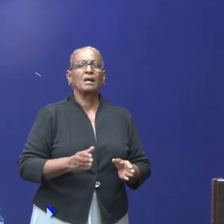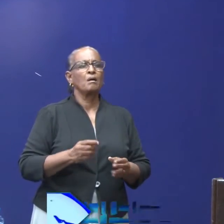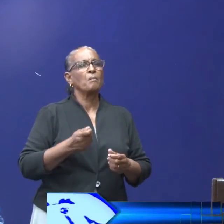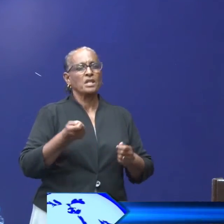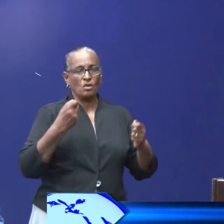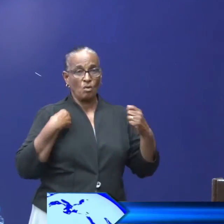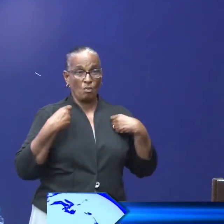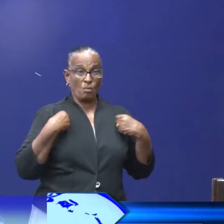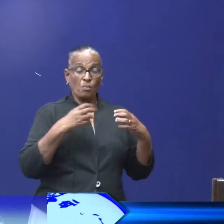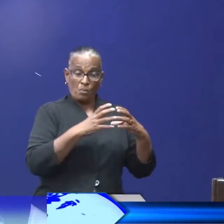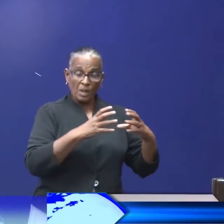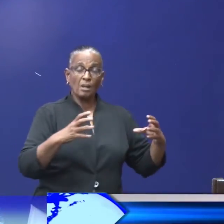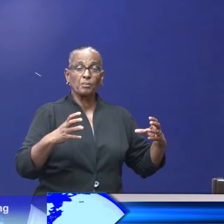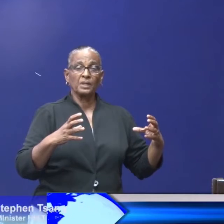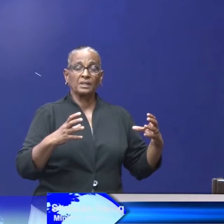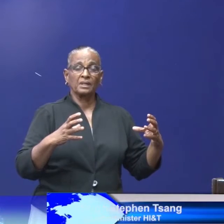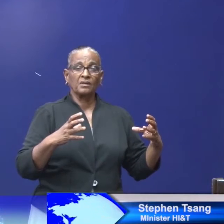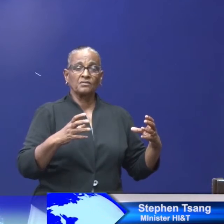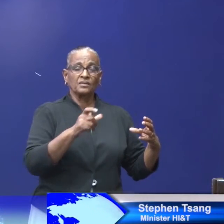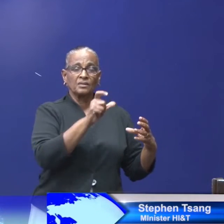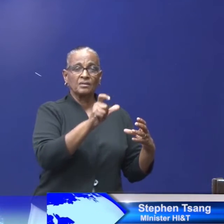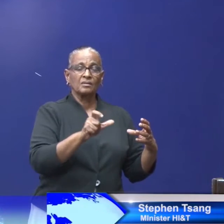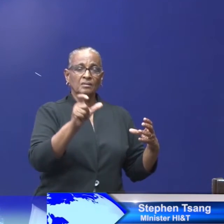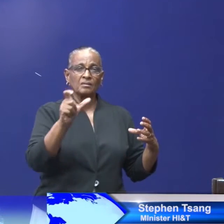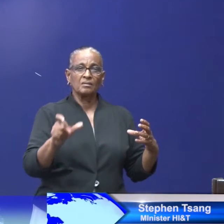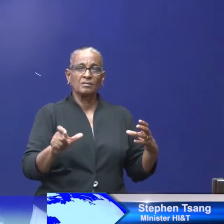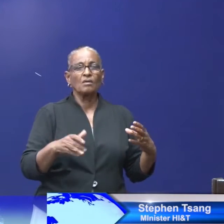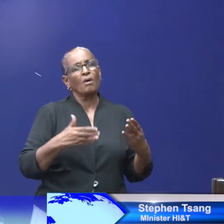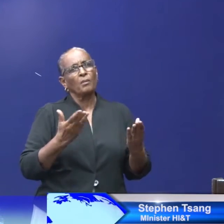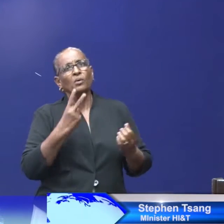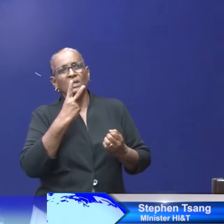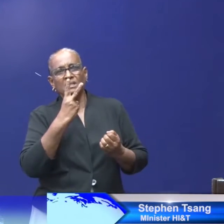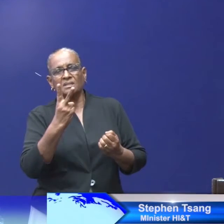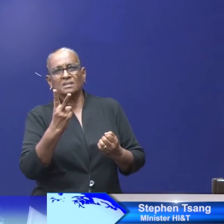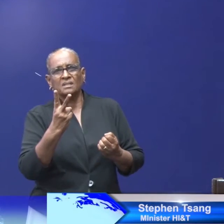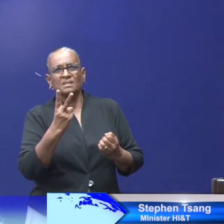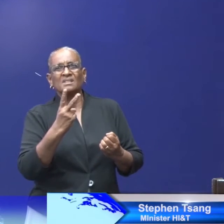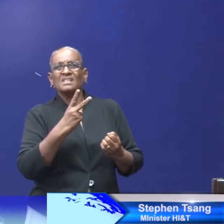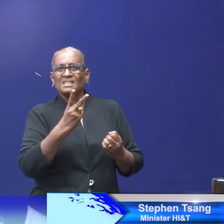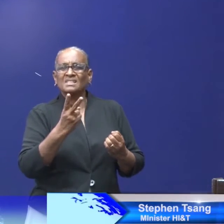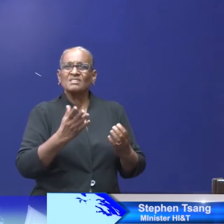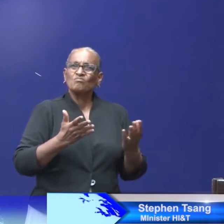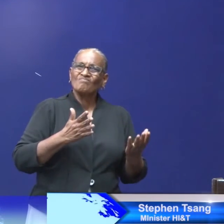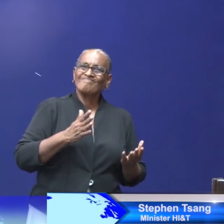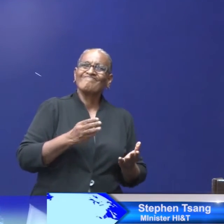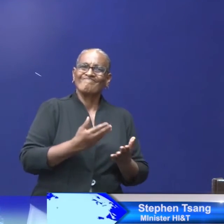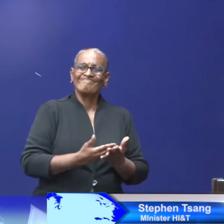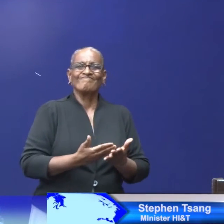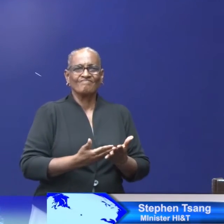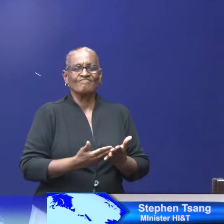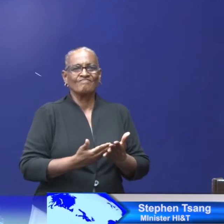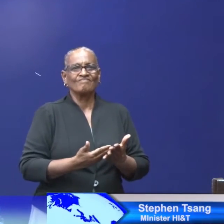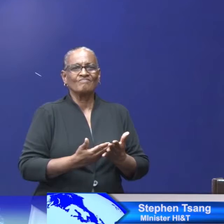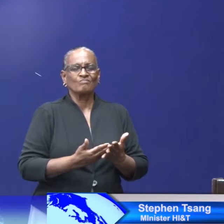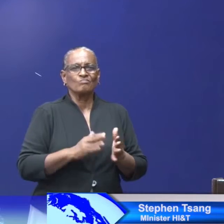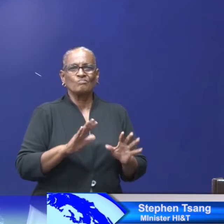winkeliers, daaruit hebben we kunnen ontdekken dat zij in feite veel